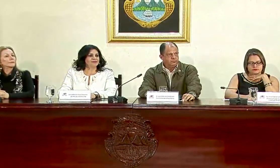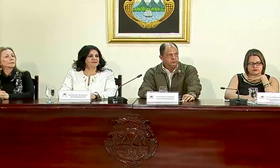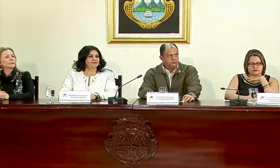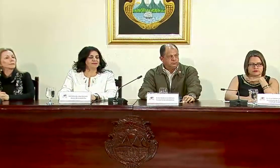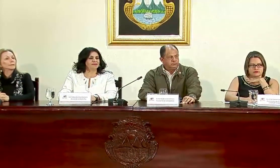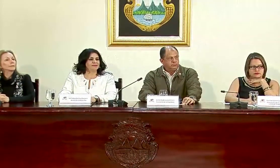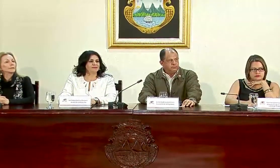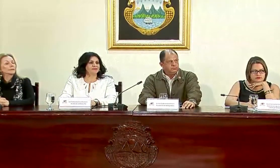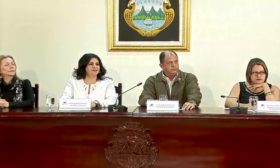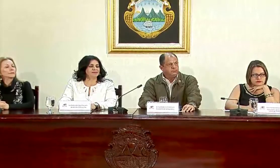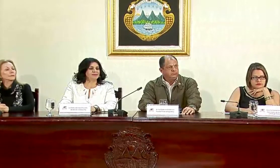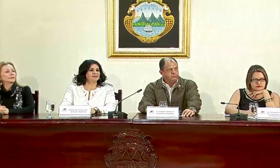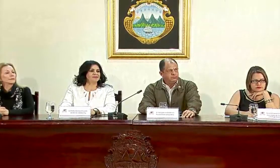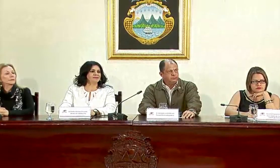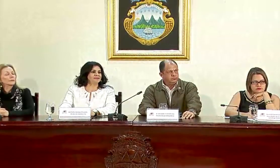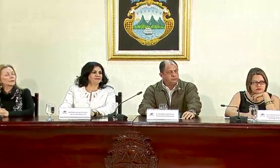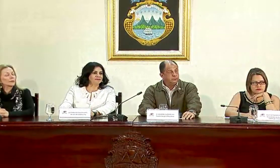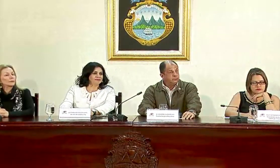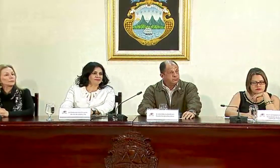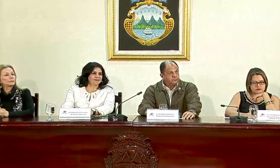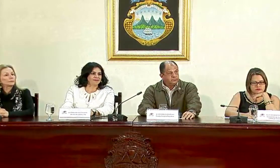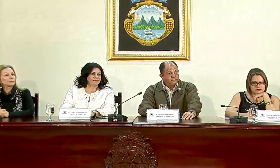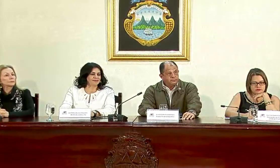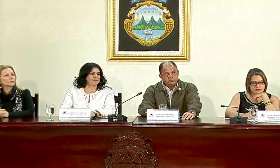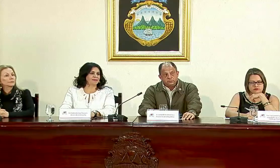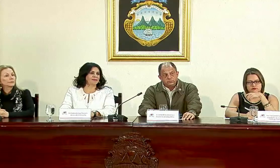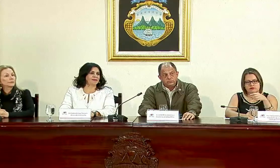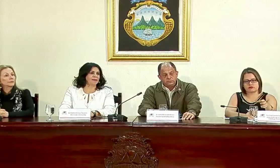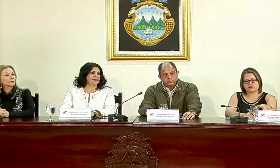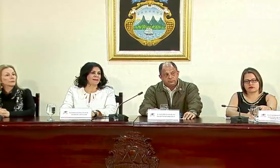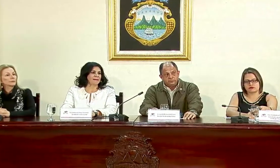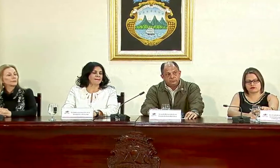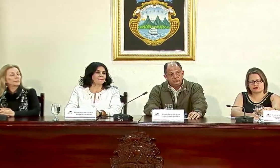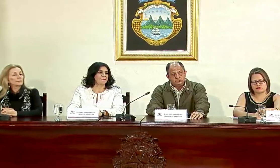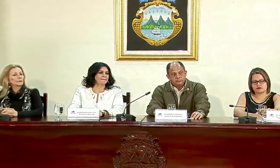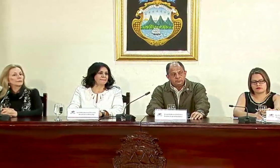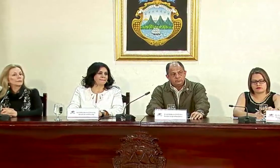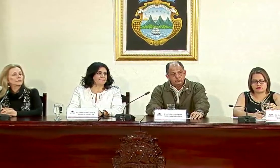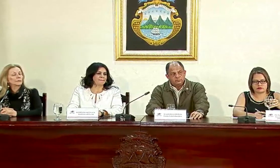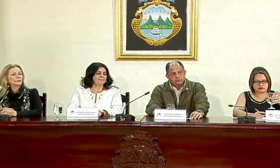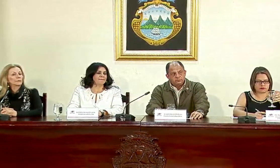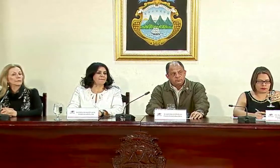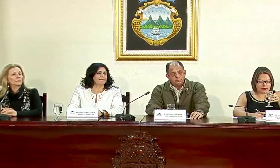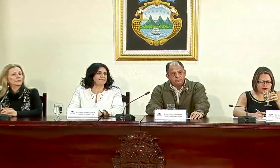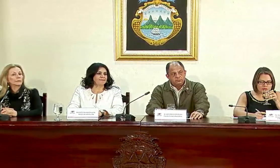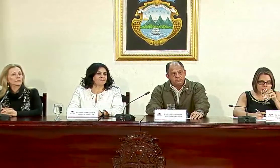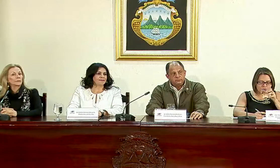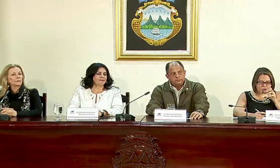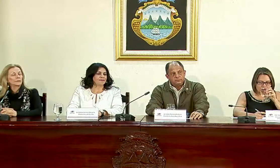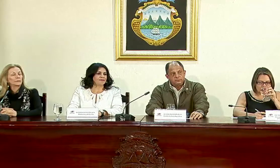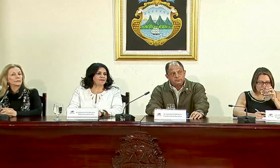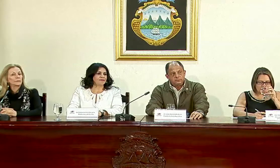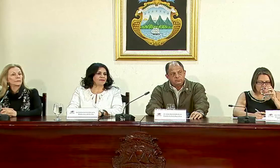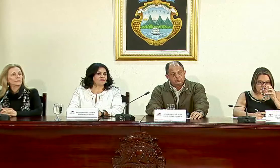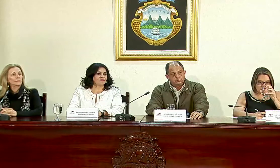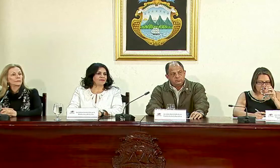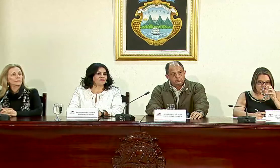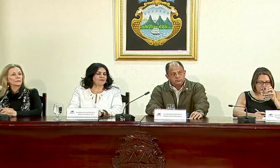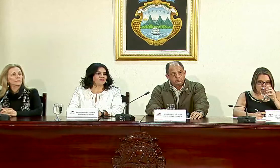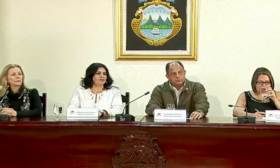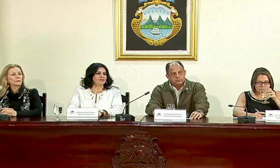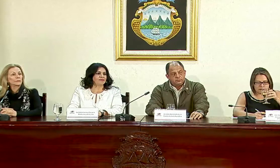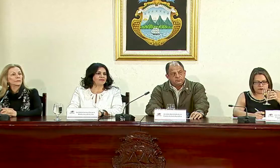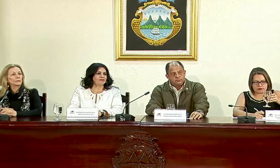Ramírez. Uno, puntualmente, ella le estaba pidiendo a usted el retiro o el ser trasladada a otra entidad o es usted el que la está